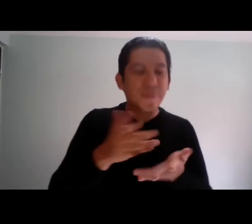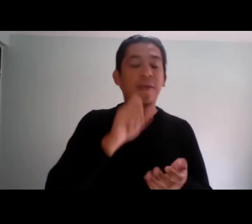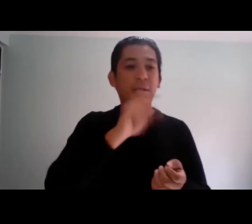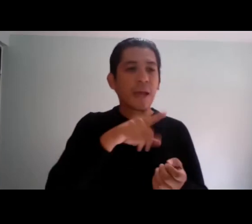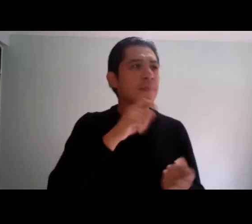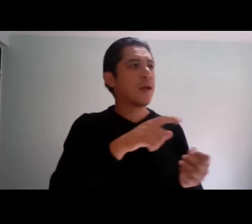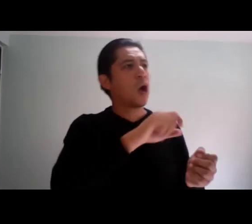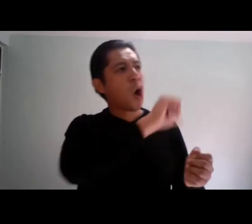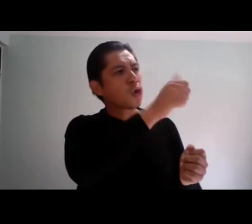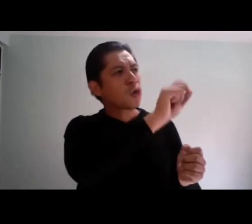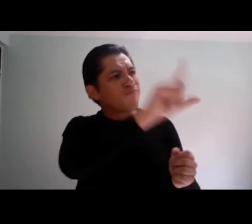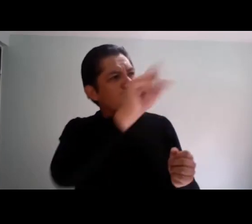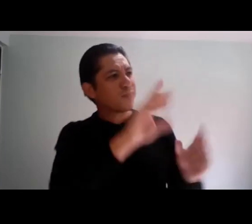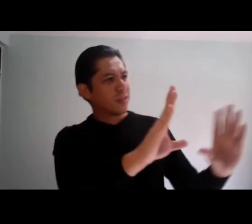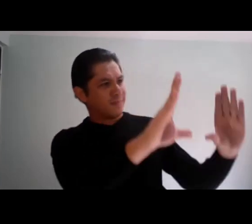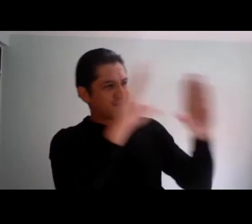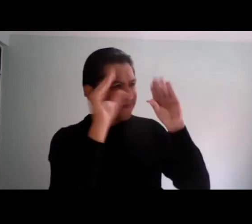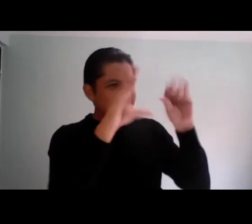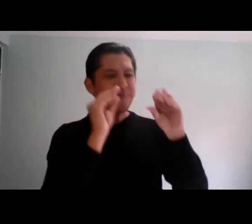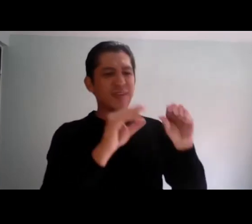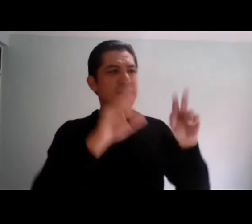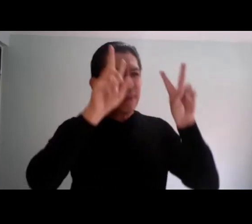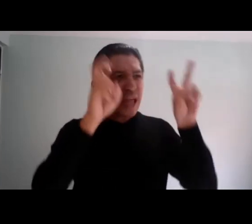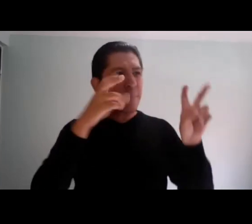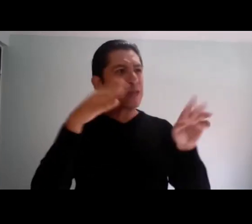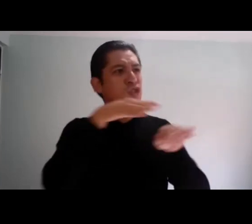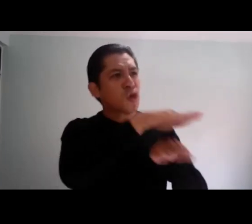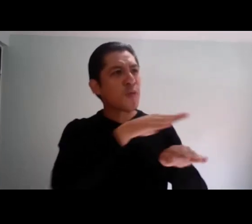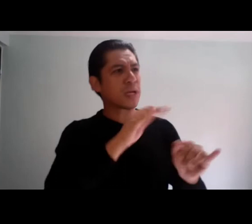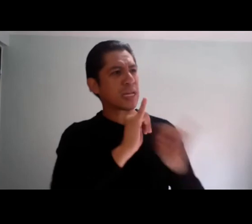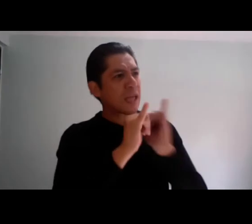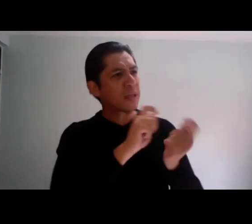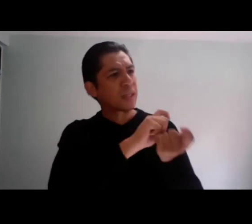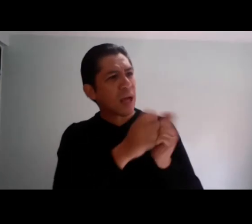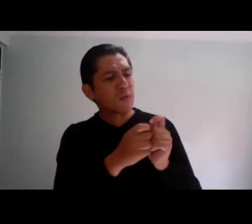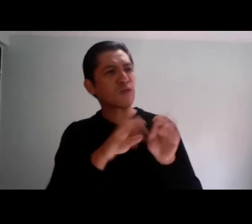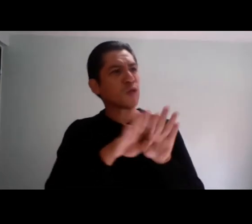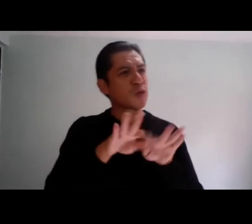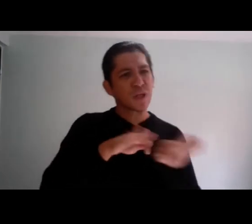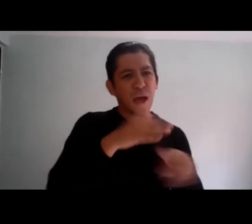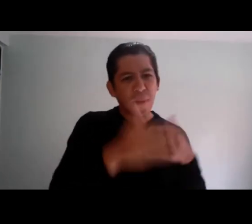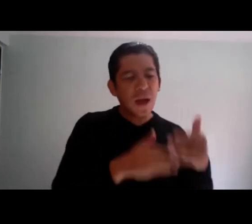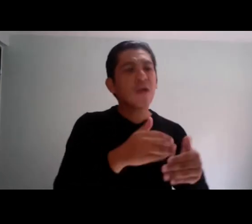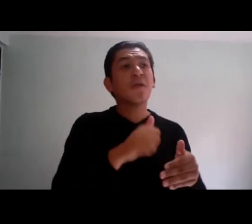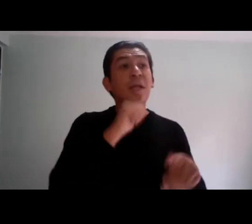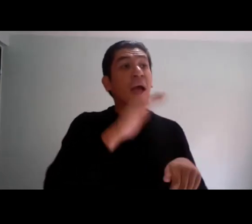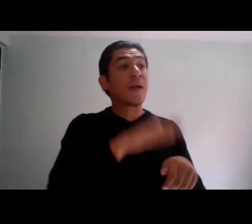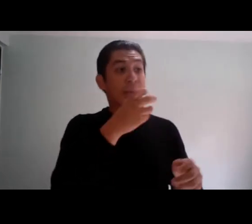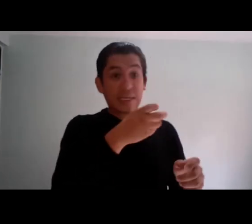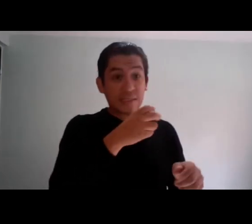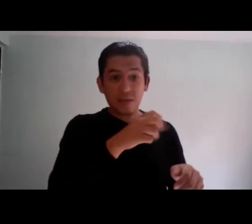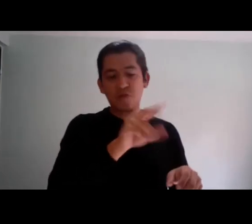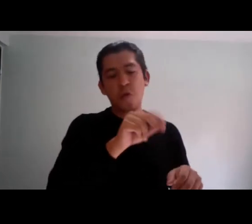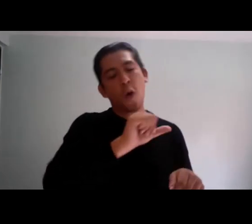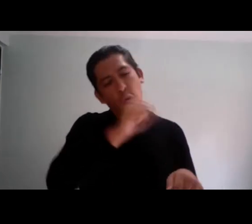de, de la interpretación y la traducción de lengua de señas. Y como este espacio, ¿no? El café de entre colegas, creo que